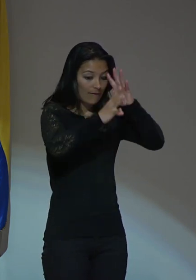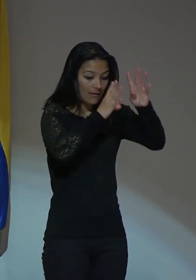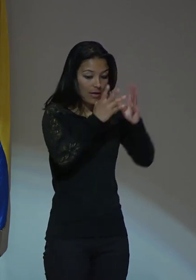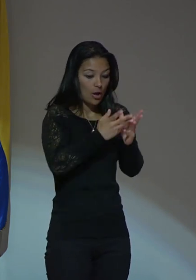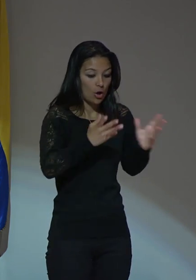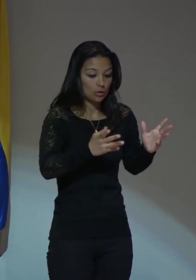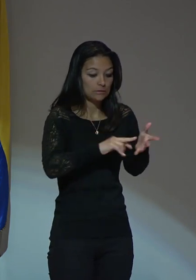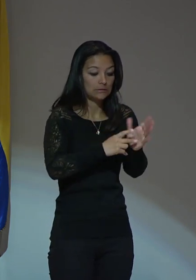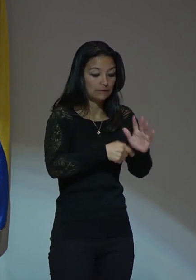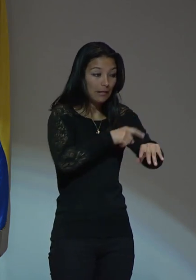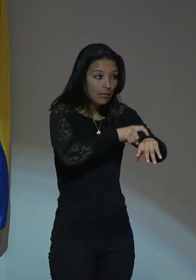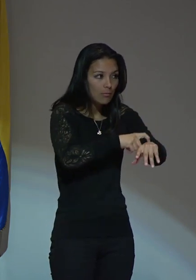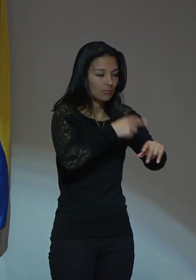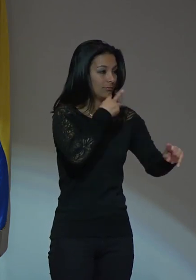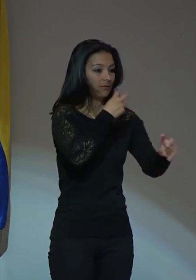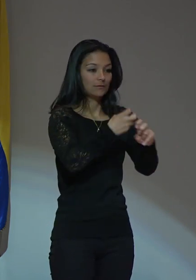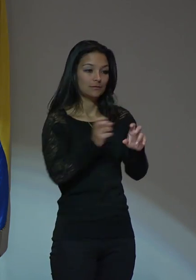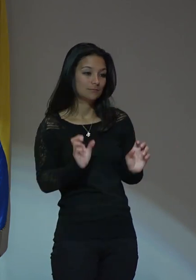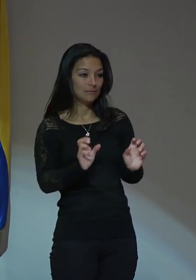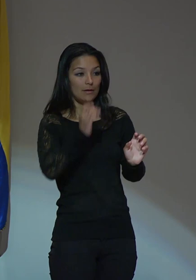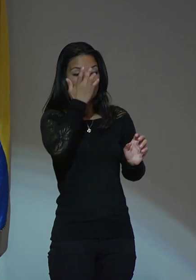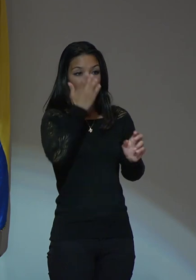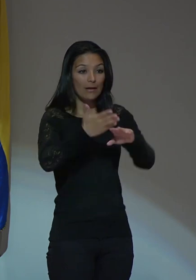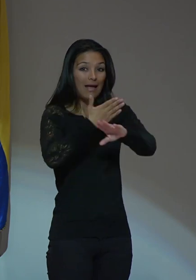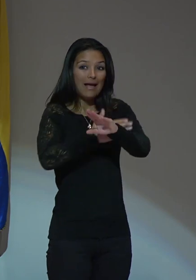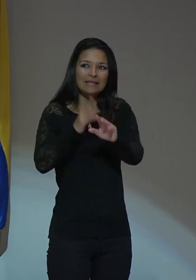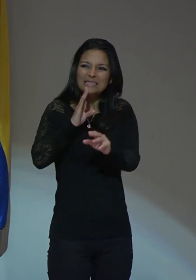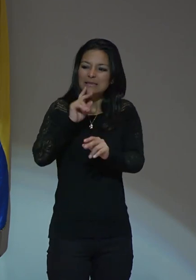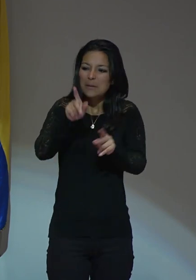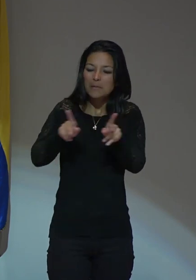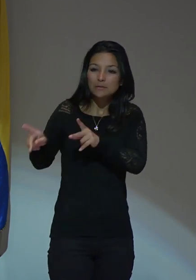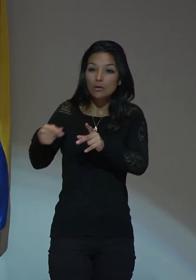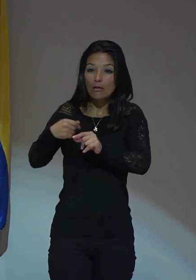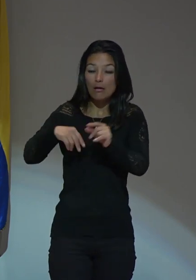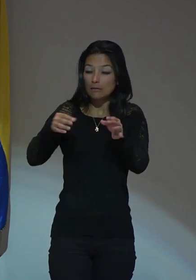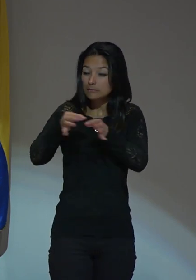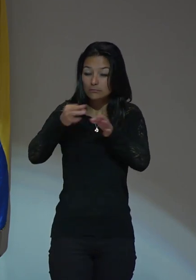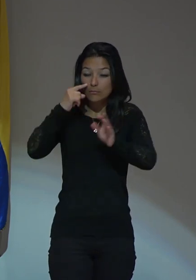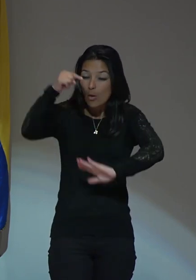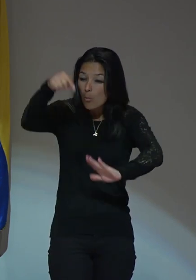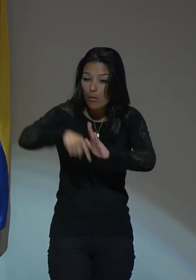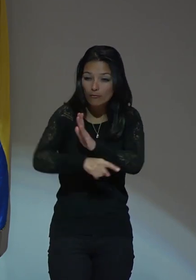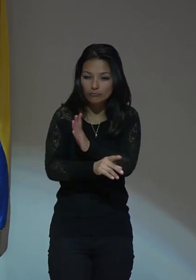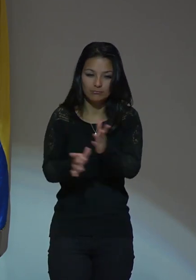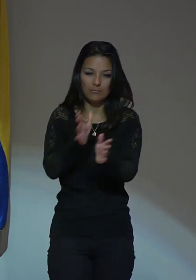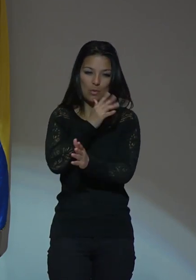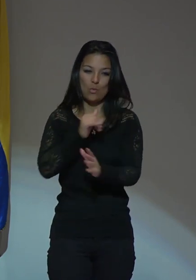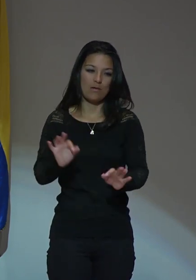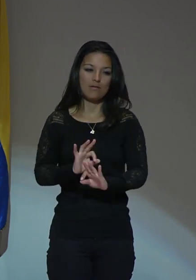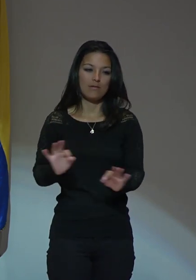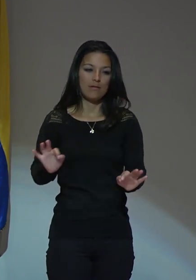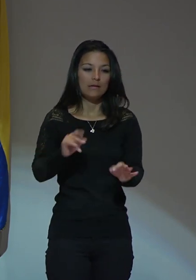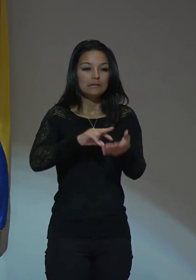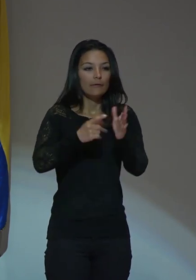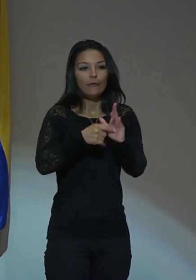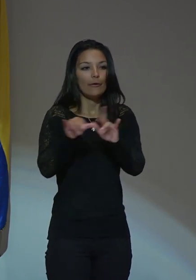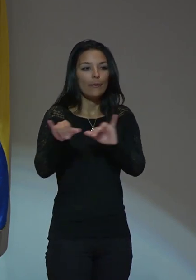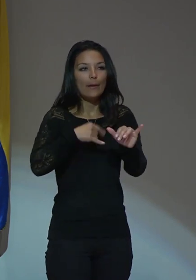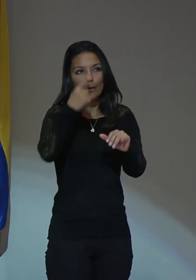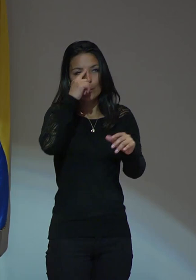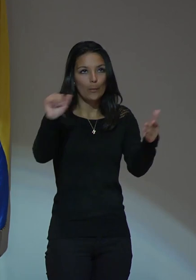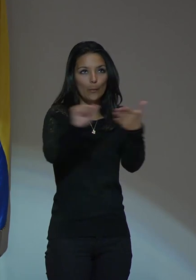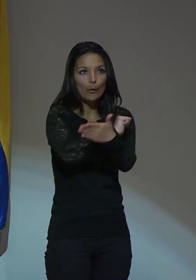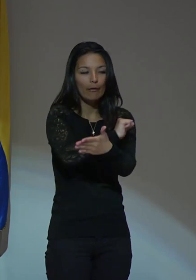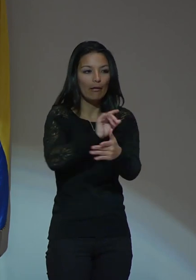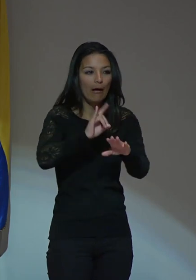complejo nadie nunca lo pudo explicar a fondo es algo como orar con